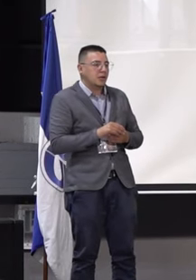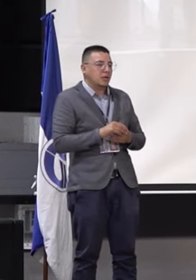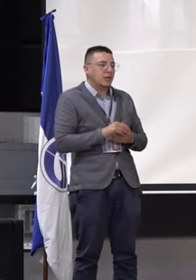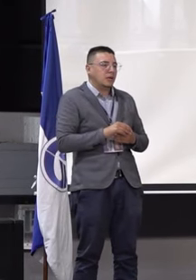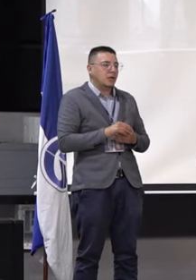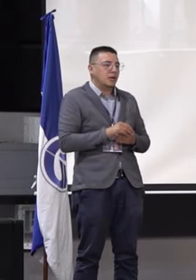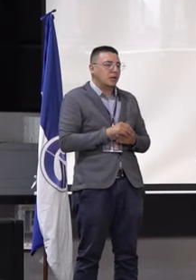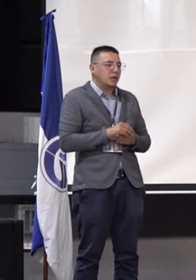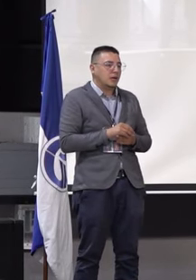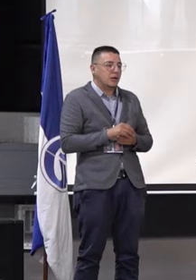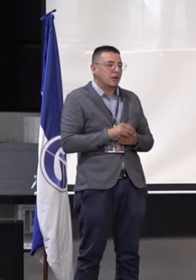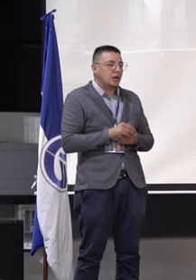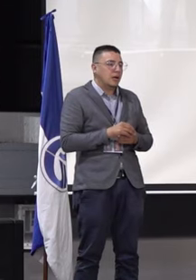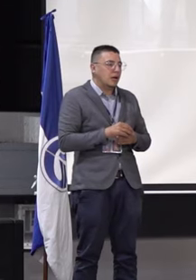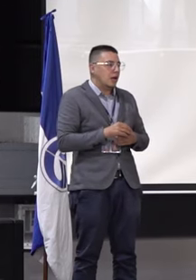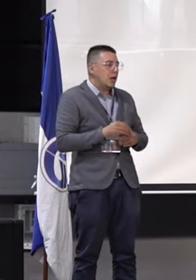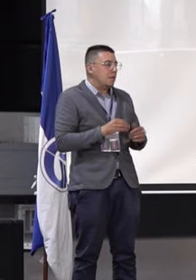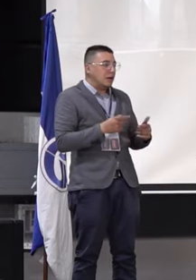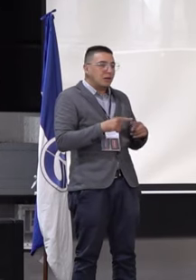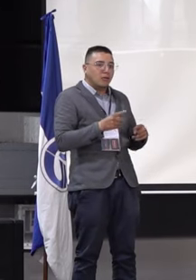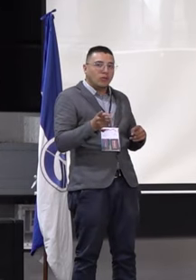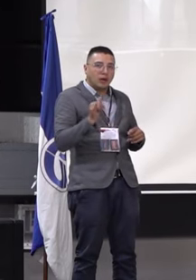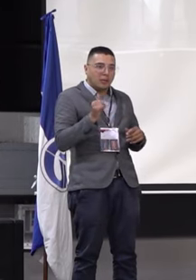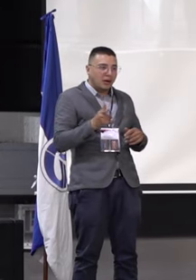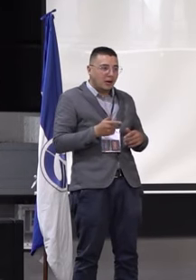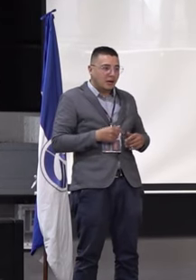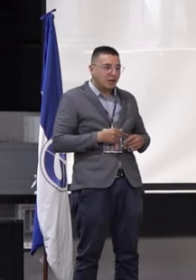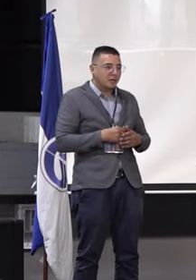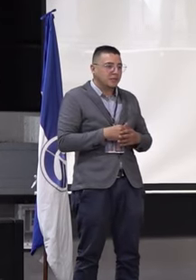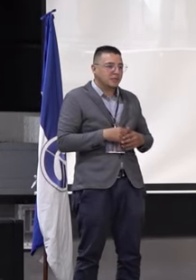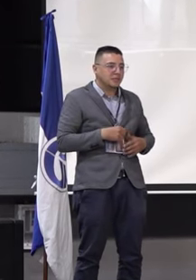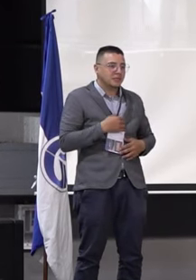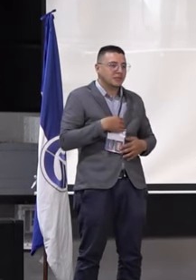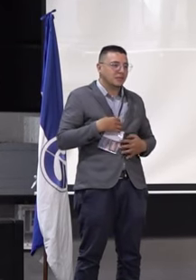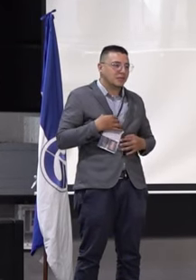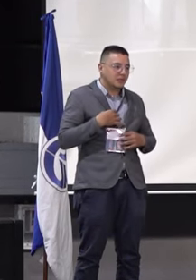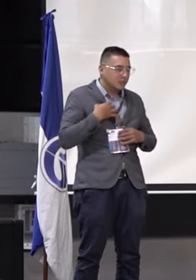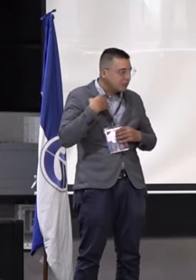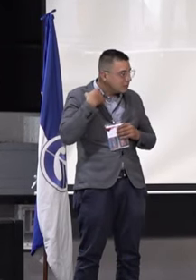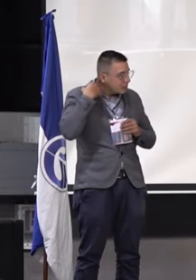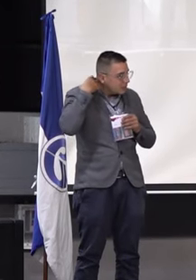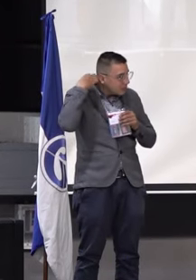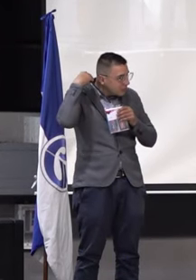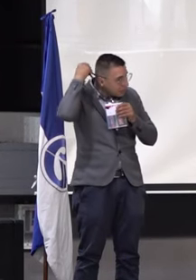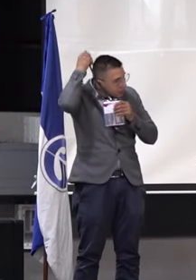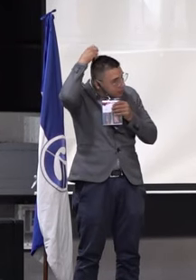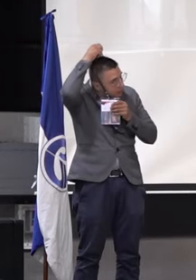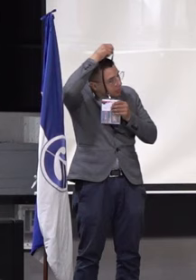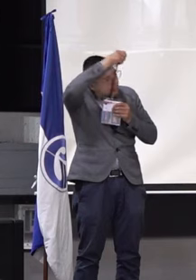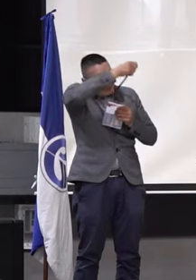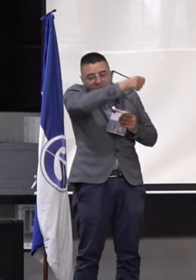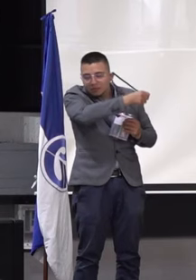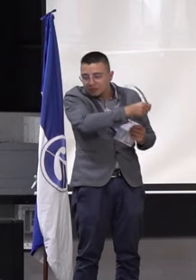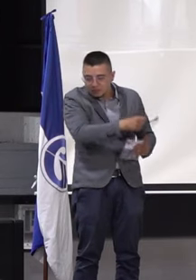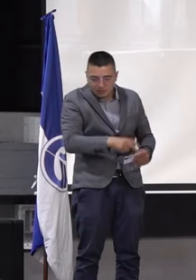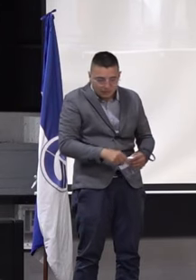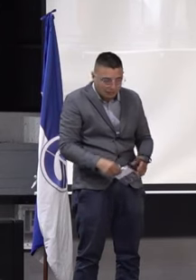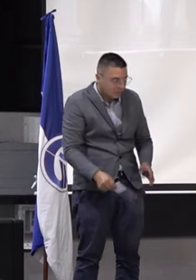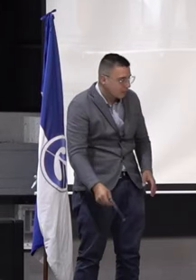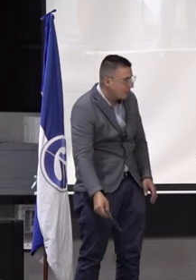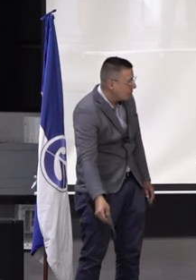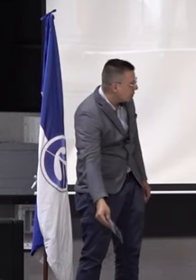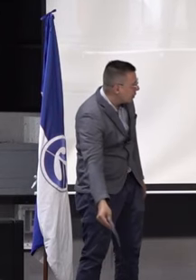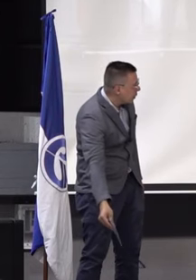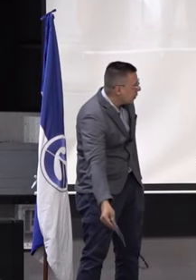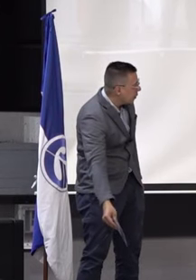ese nombre es raro, el documento base del Plan de Desarrollo Institucional 2020-2024, donde nos basamos en los ejes misionales de